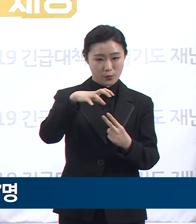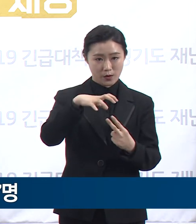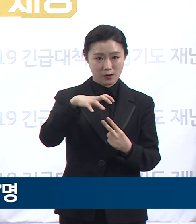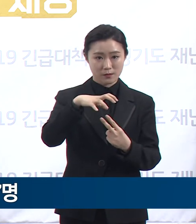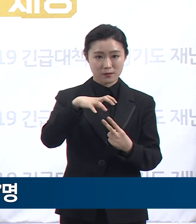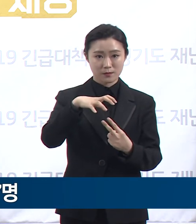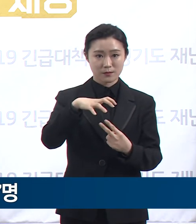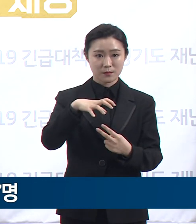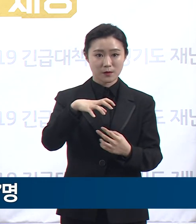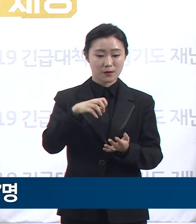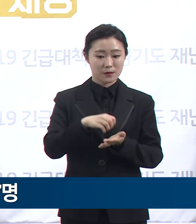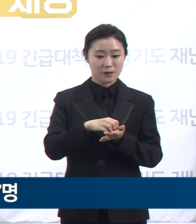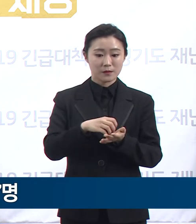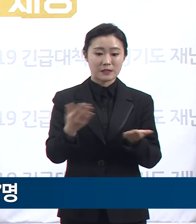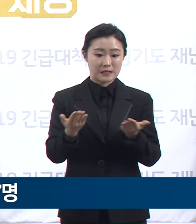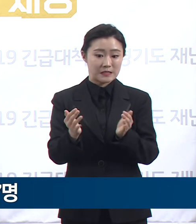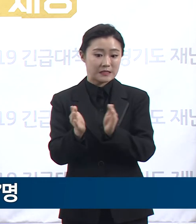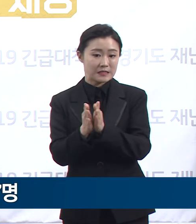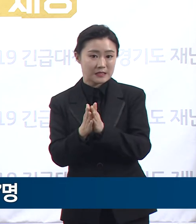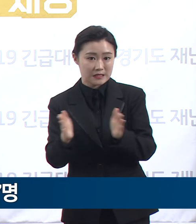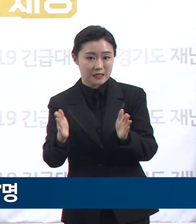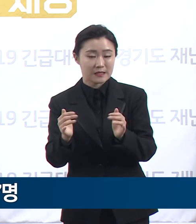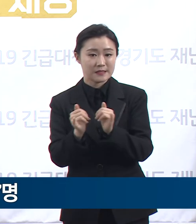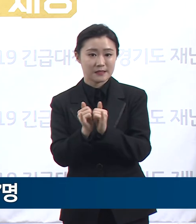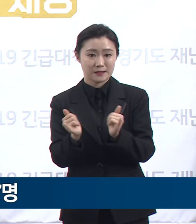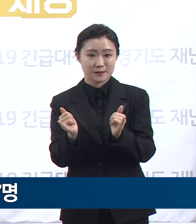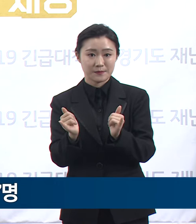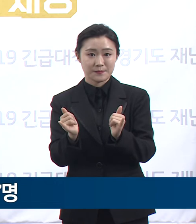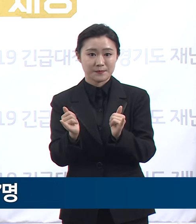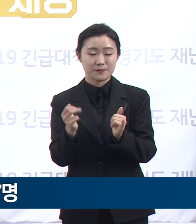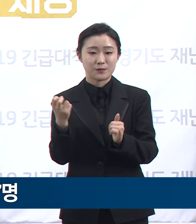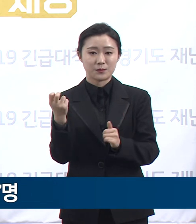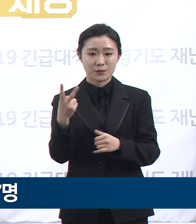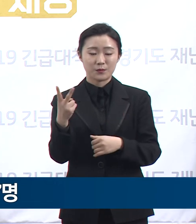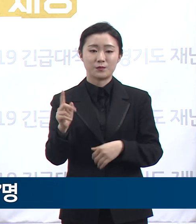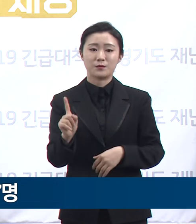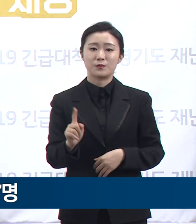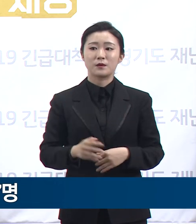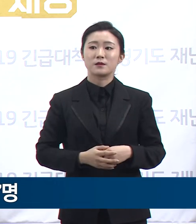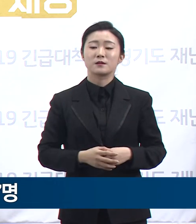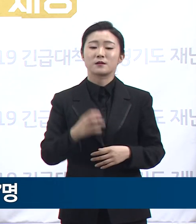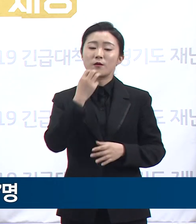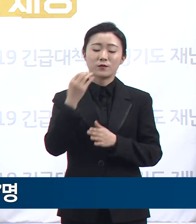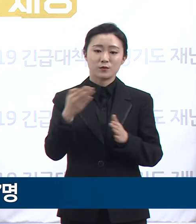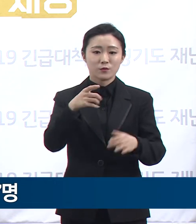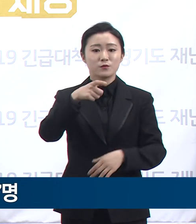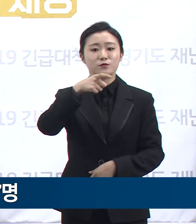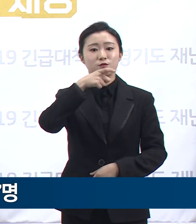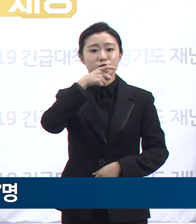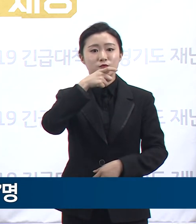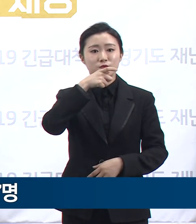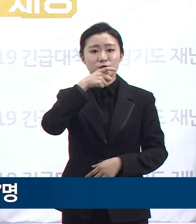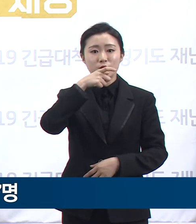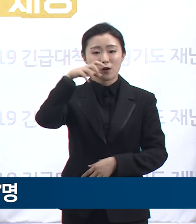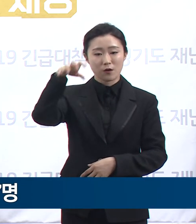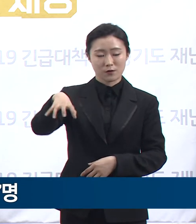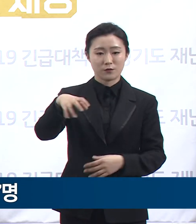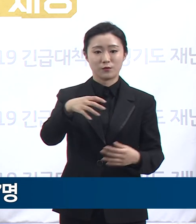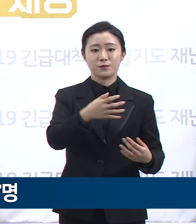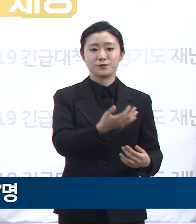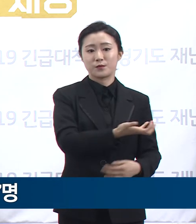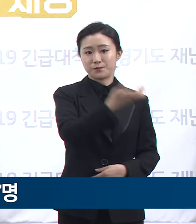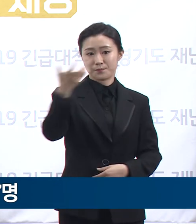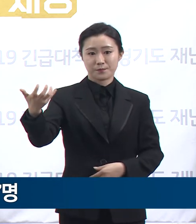입소자 8명을 경기도의료원 수원병원으로 전원 조치하였고 요양원 환경검지 검사 및 원내 환경소독을